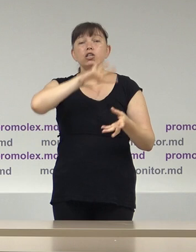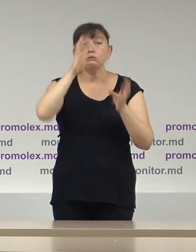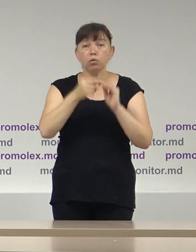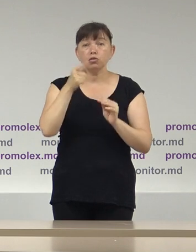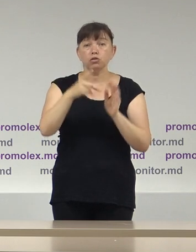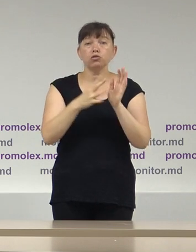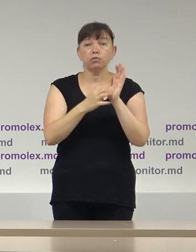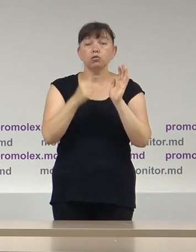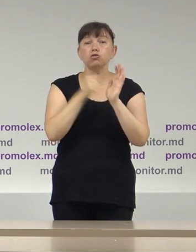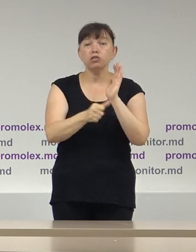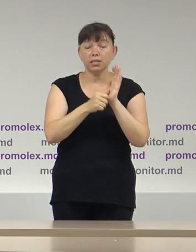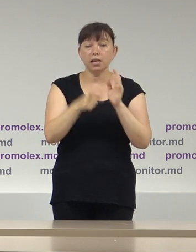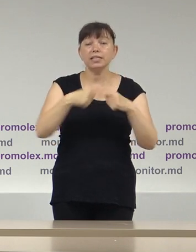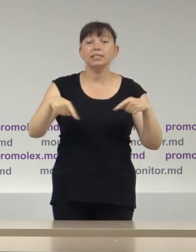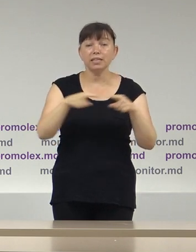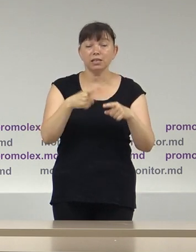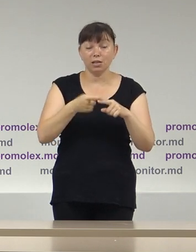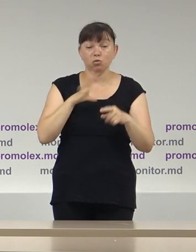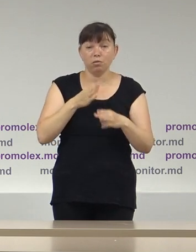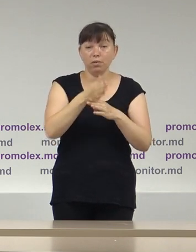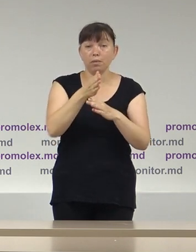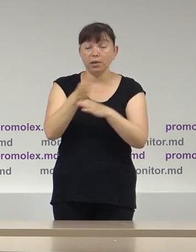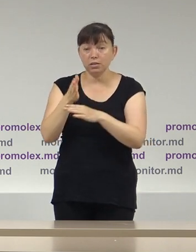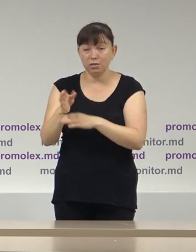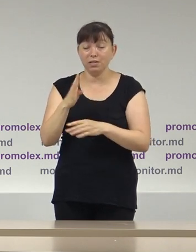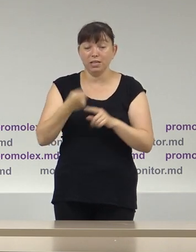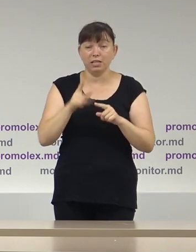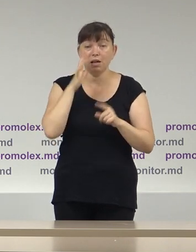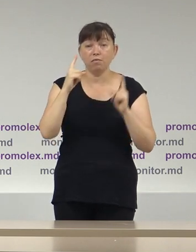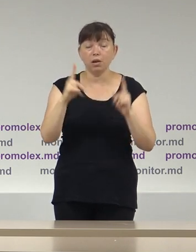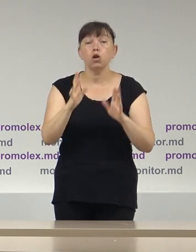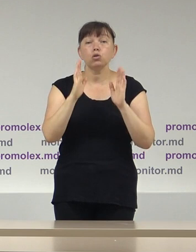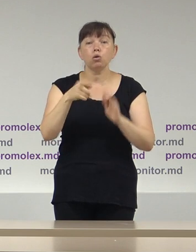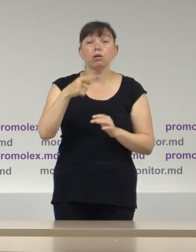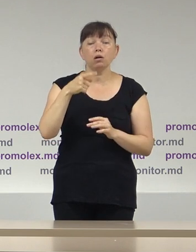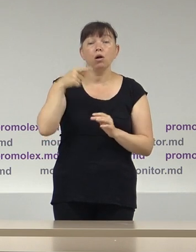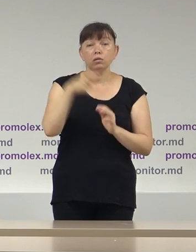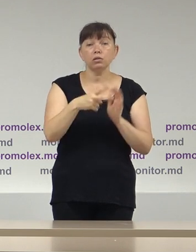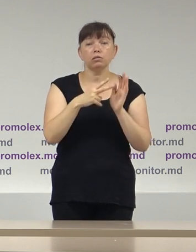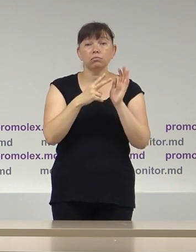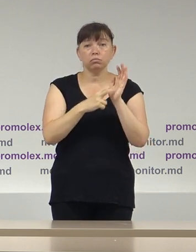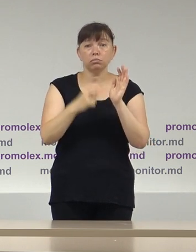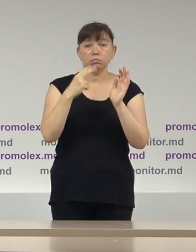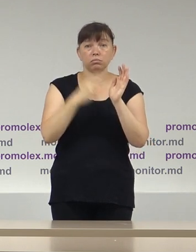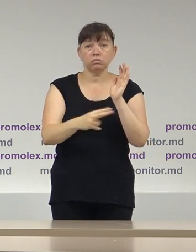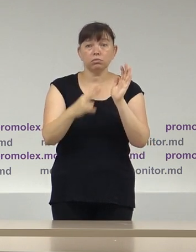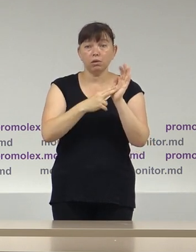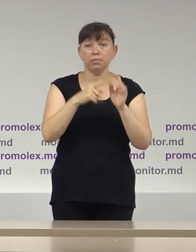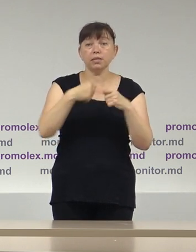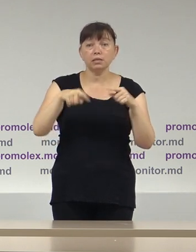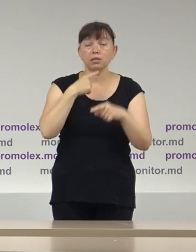1691 secții de votare vizitate, în perioada de referință doar 1276 secții de votare,